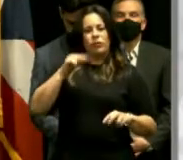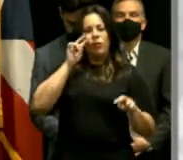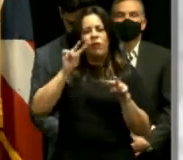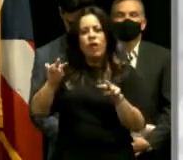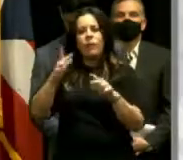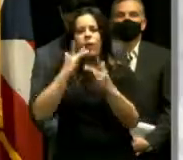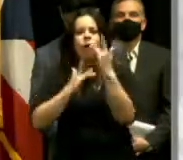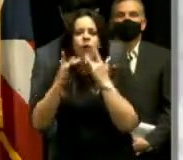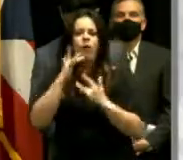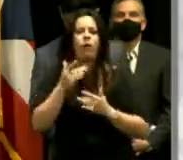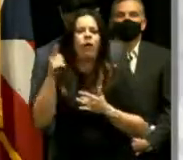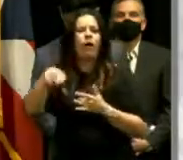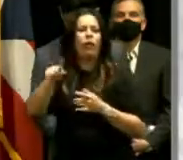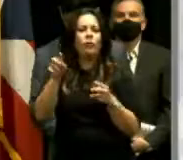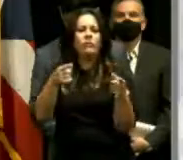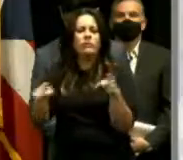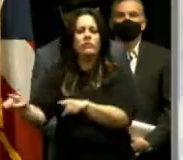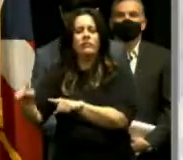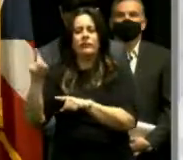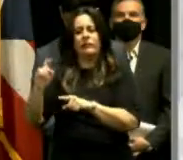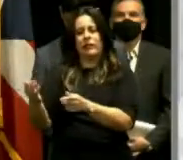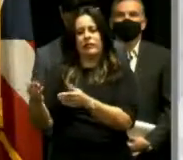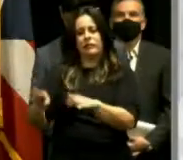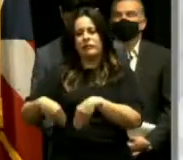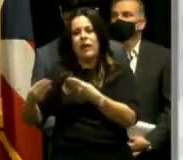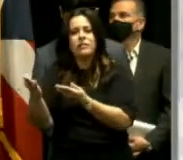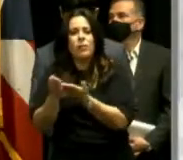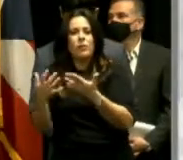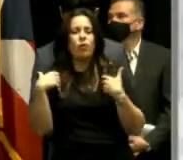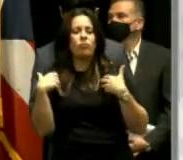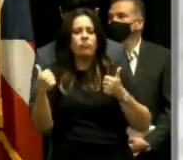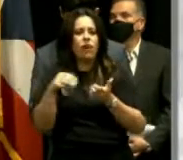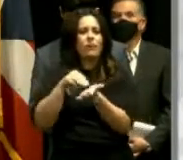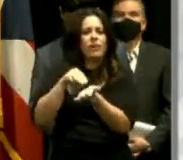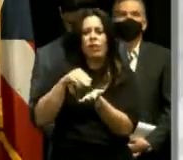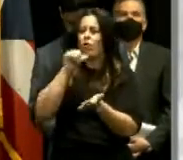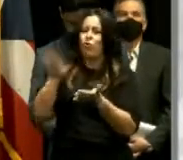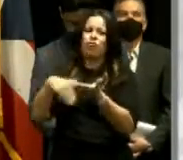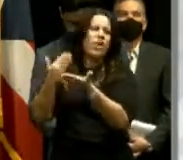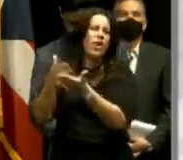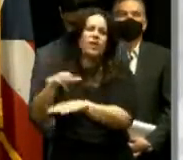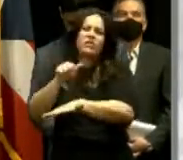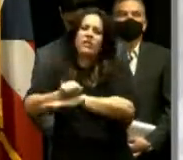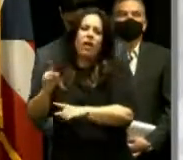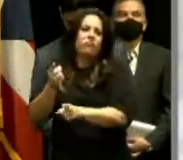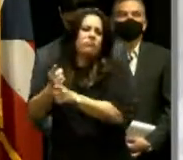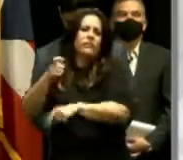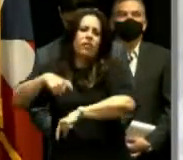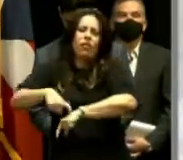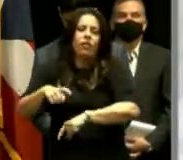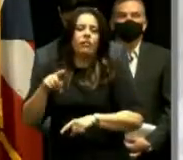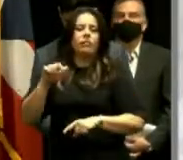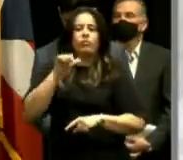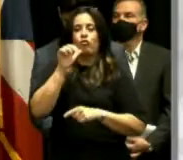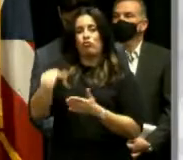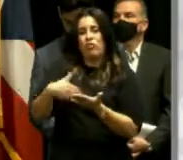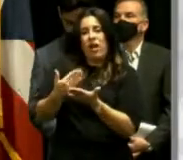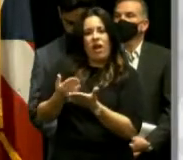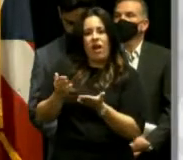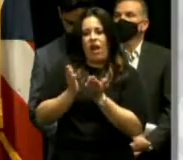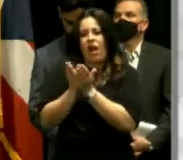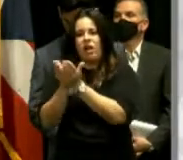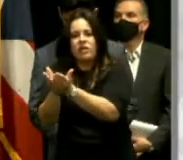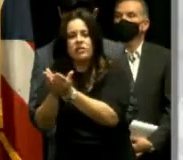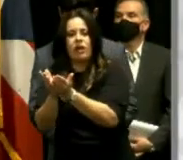necesidad cuando necesitan recibir un servicio médico y muchos de ellos no llegan a su cita a tiempo, no llegan a tiempo a la lancha,